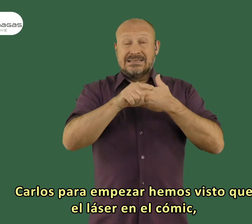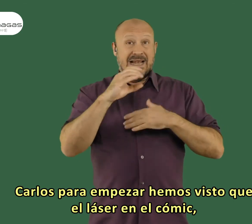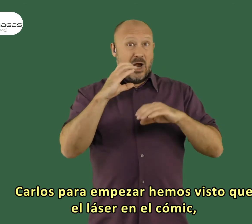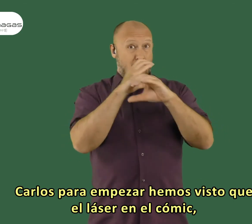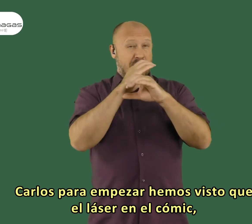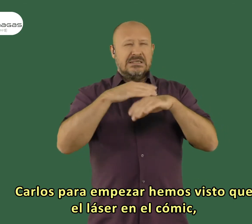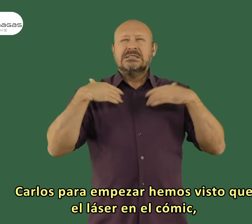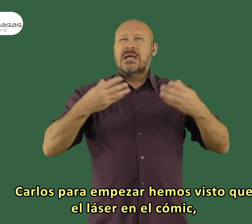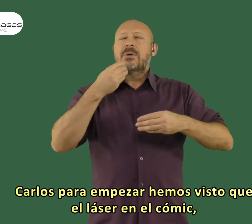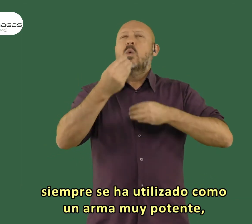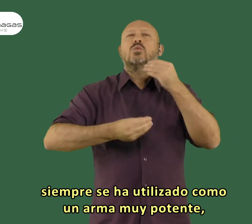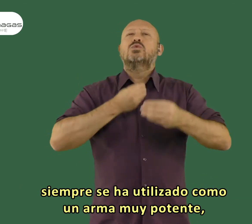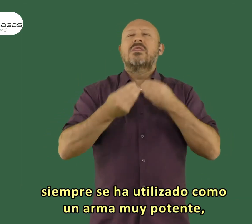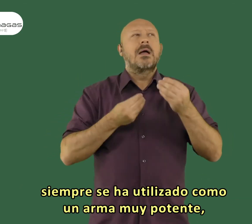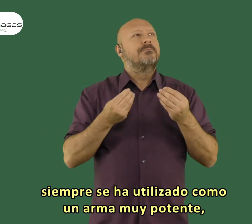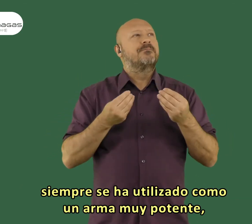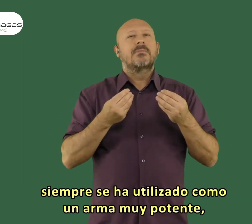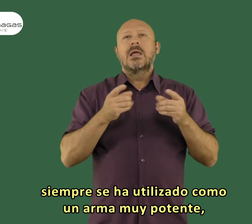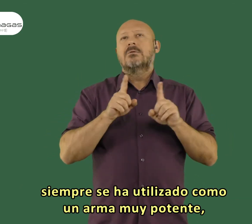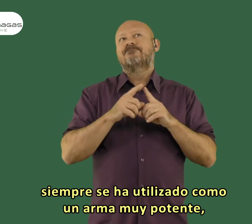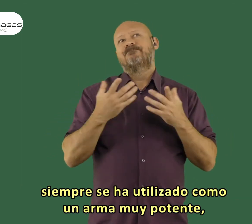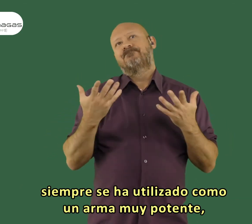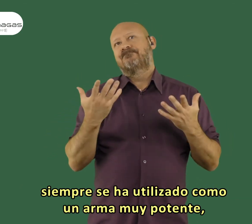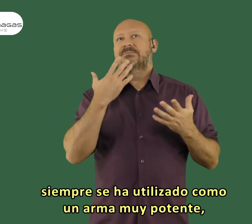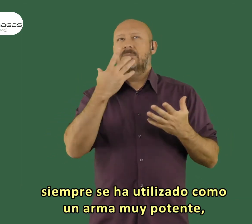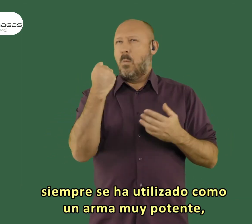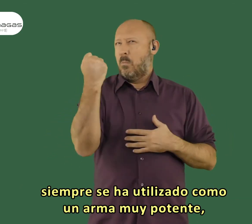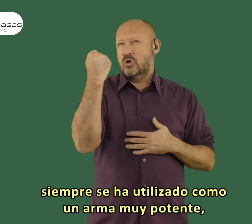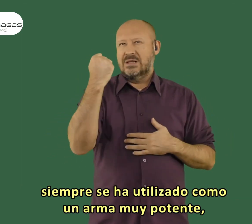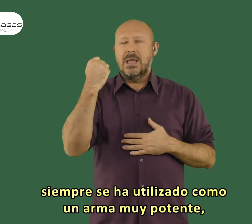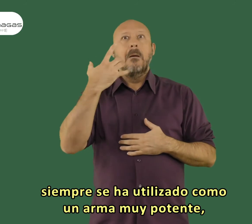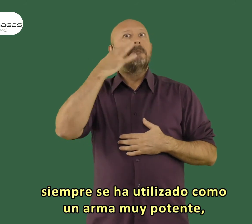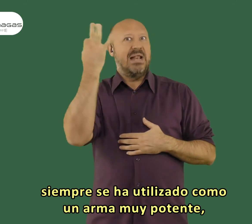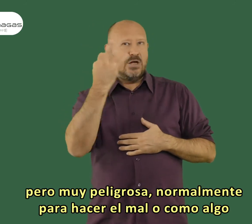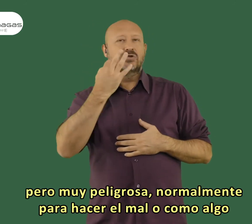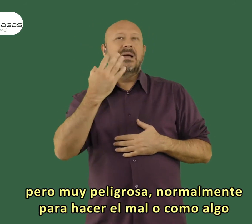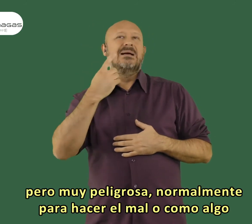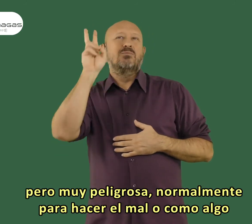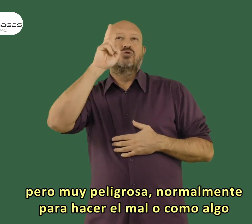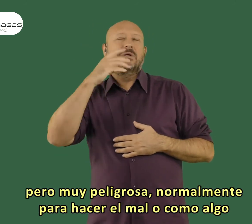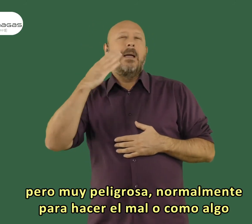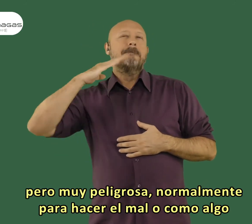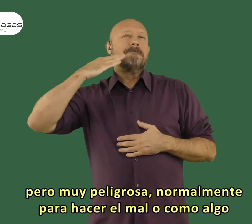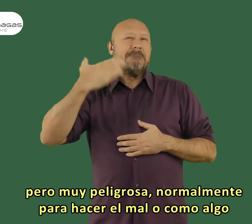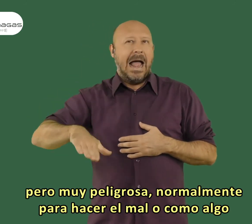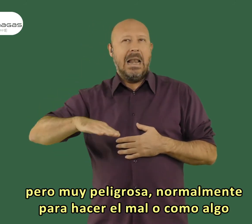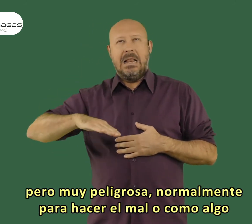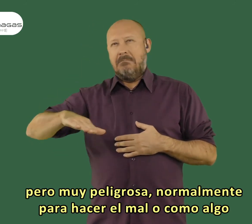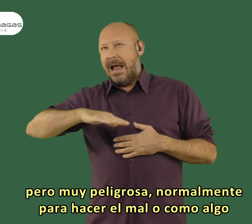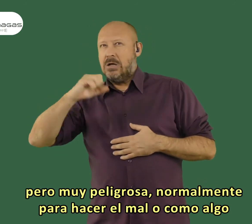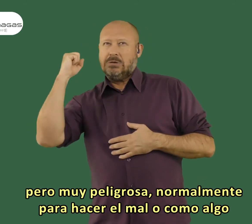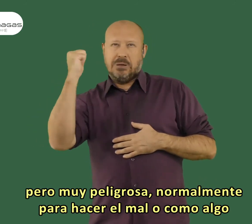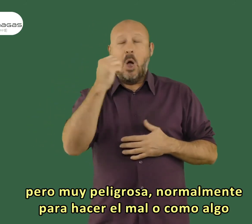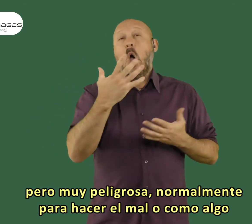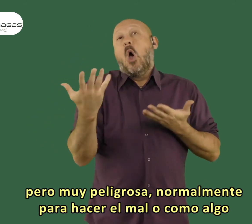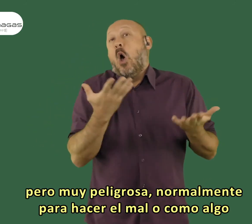visto que el láser en el cómic siempre se ha utilizado como un arma muy potente pero muy peligrosa normalmente para